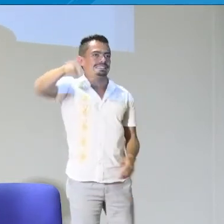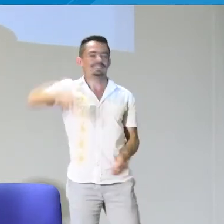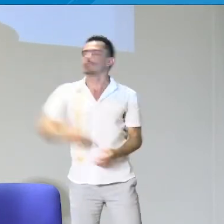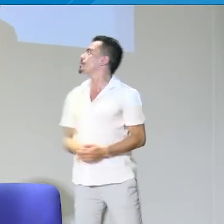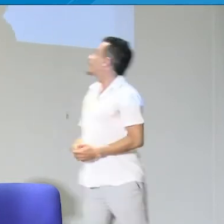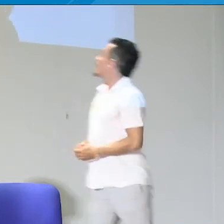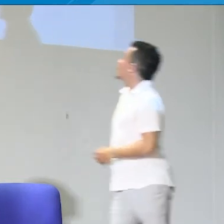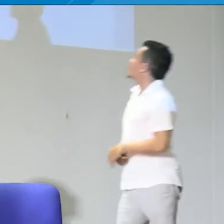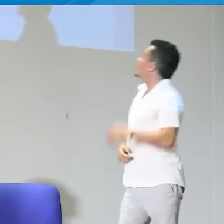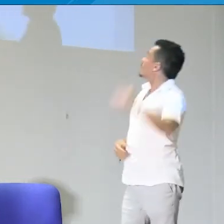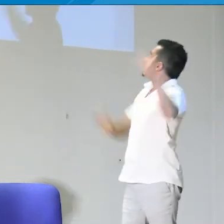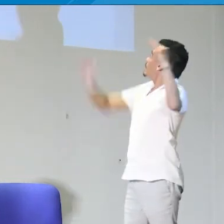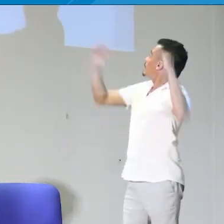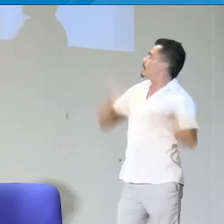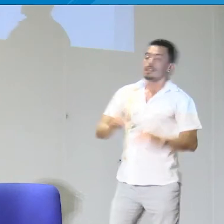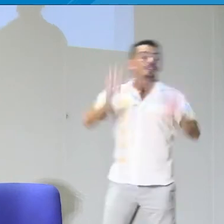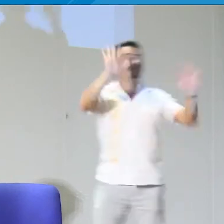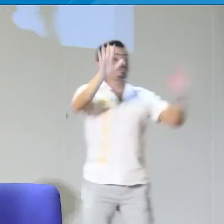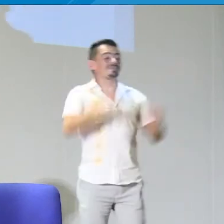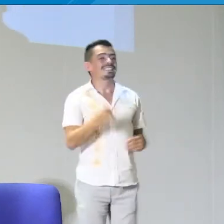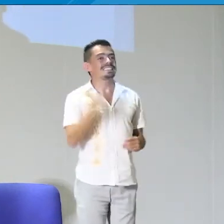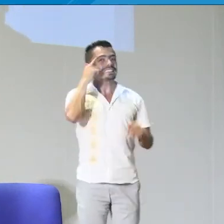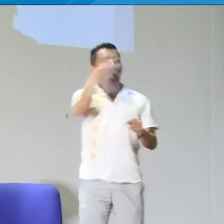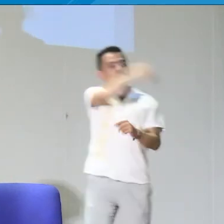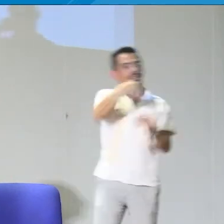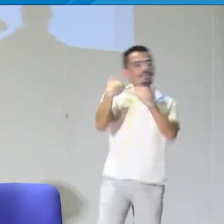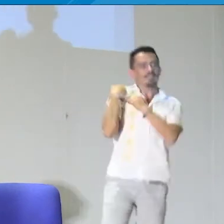apropiados para la persona sorda. Esto es de gran necesidad.